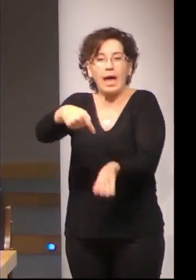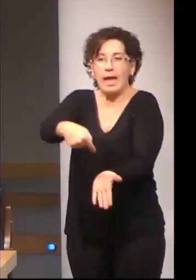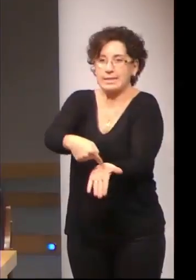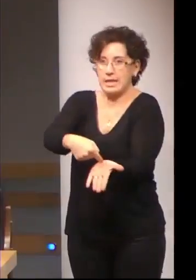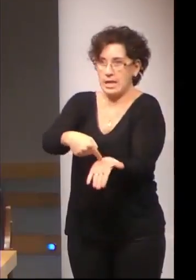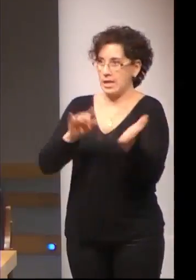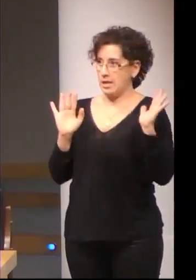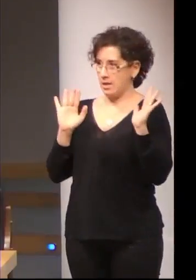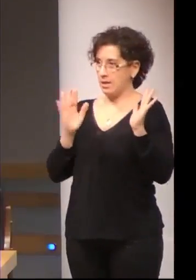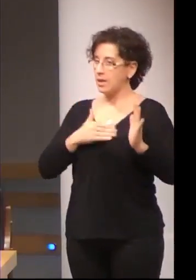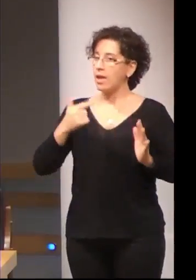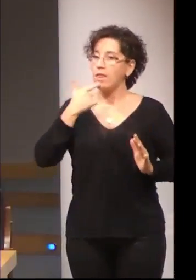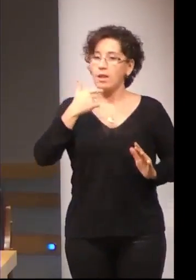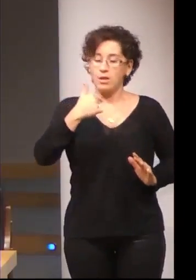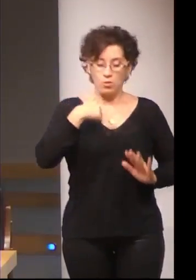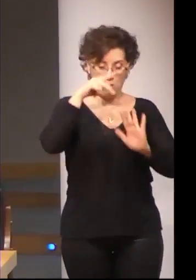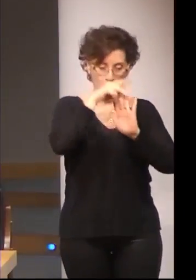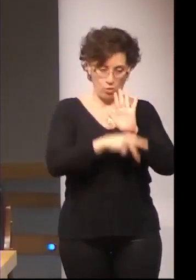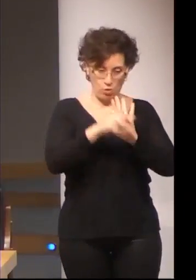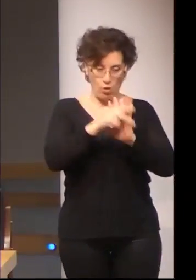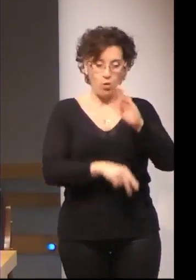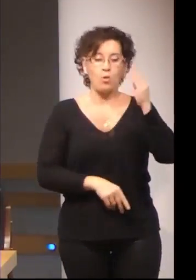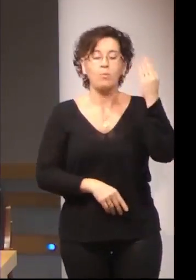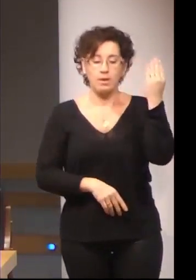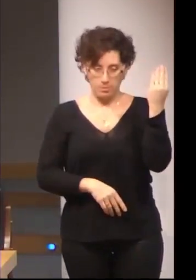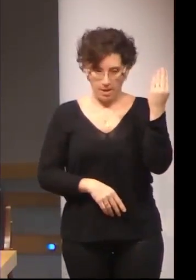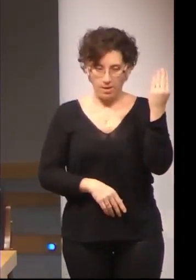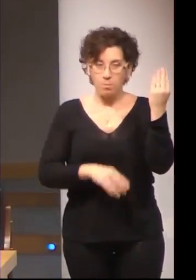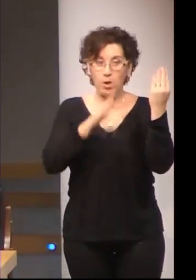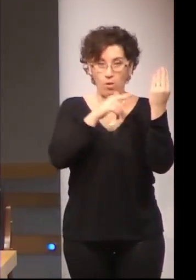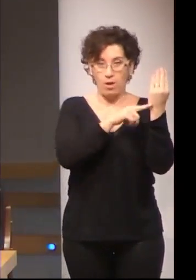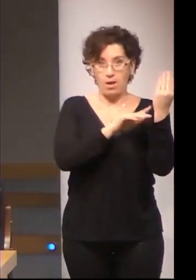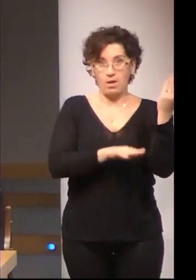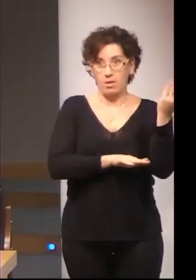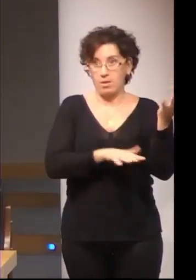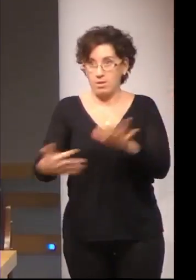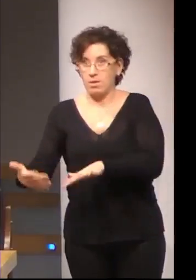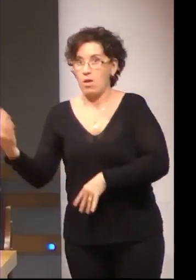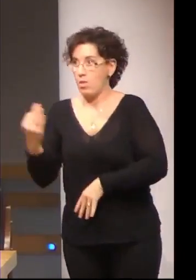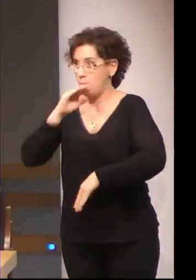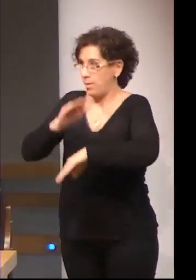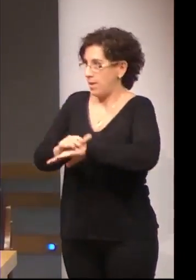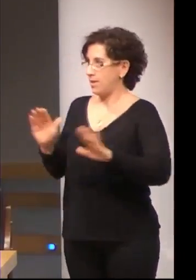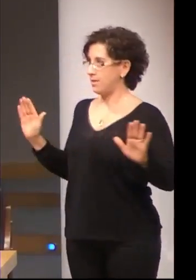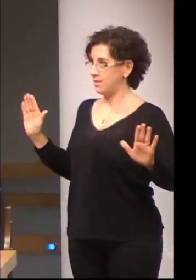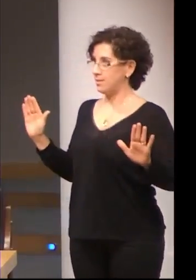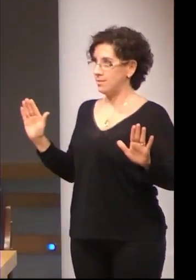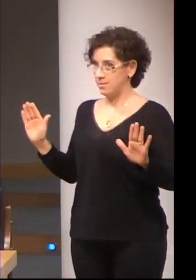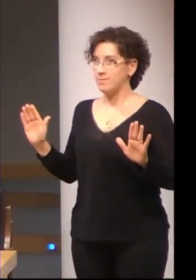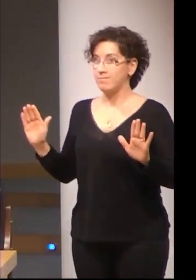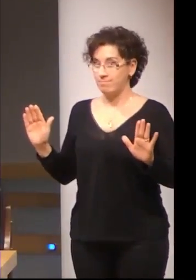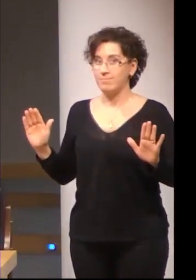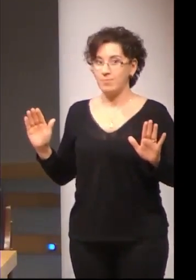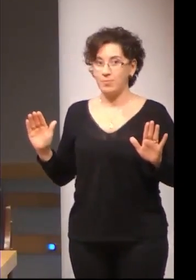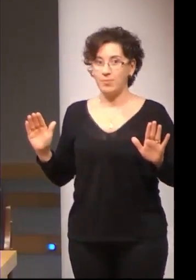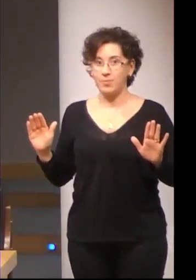unas normas, pero esas normas hay que cumplirlas. Tendremos aquí nuestro pope en este tema, el